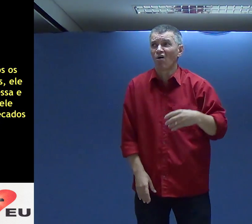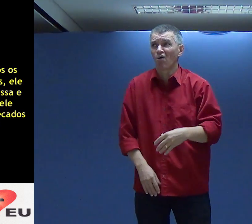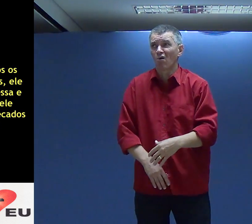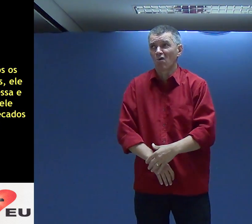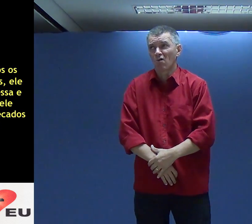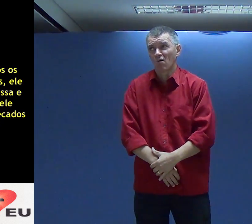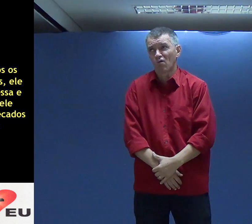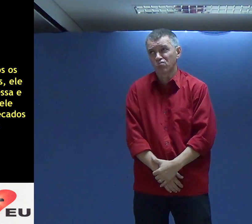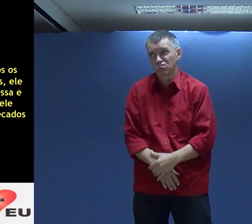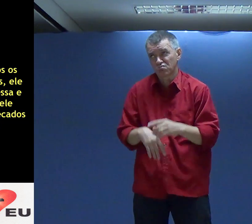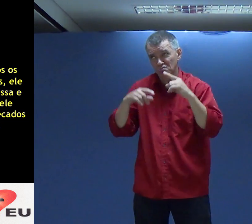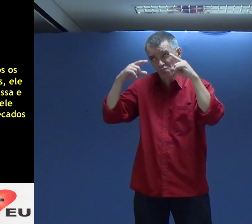Você Está Agregando Ah